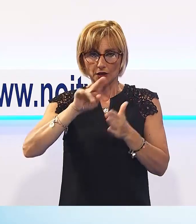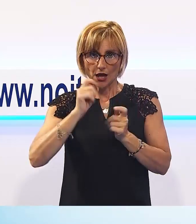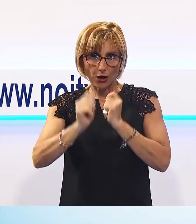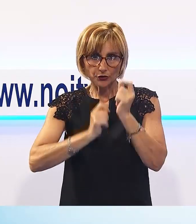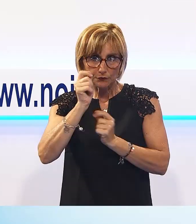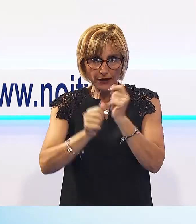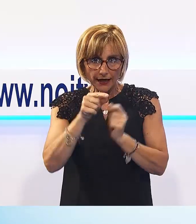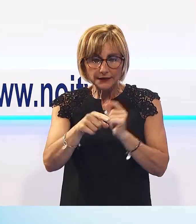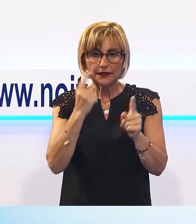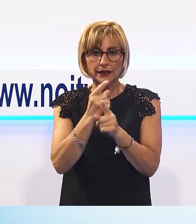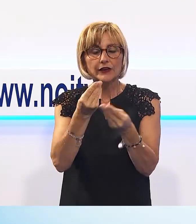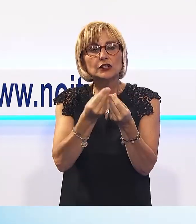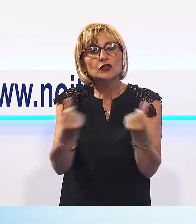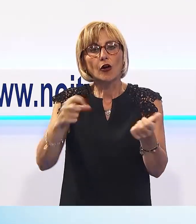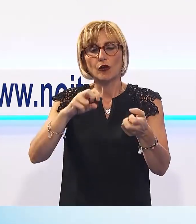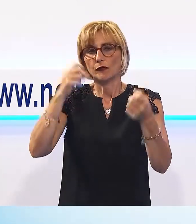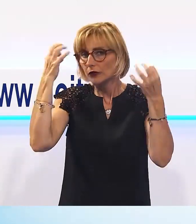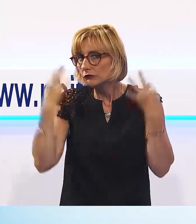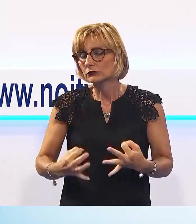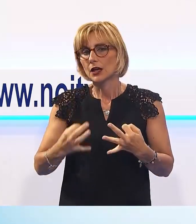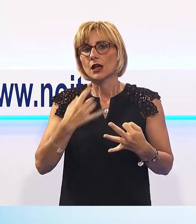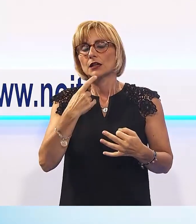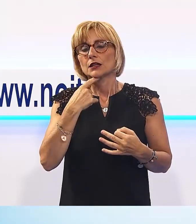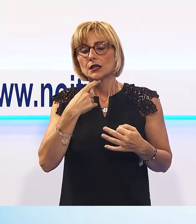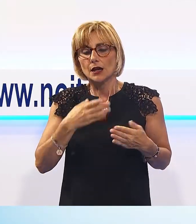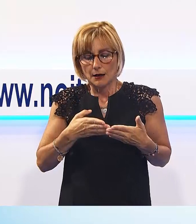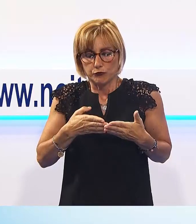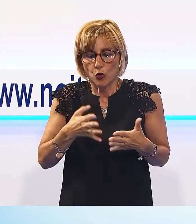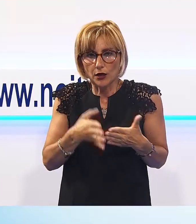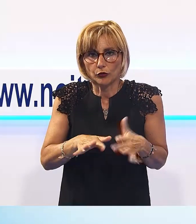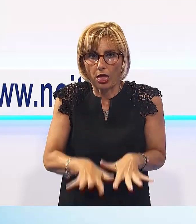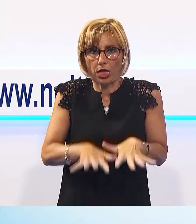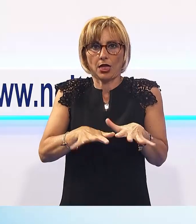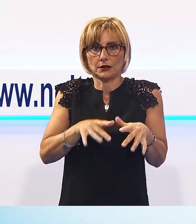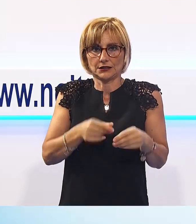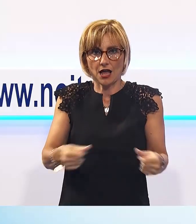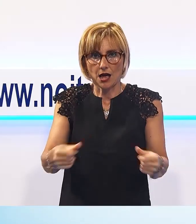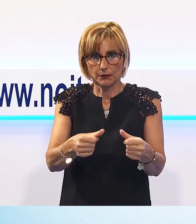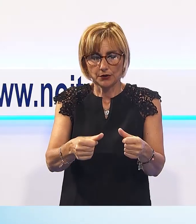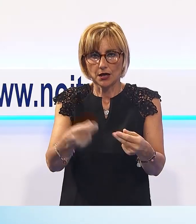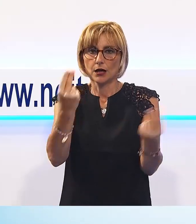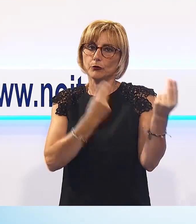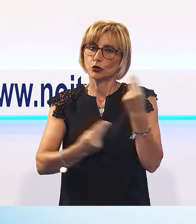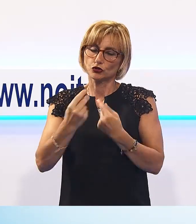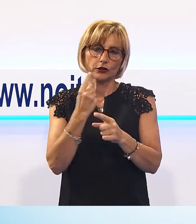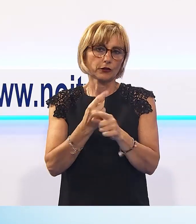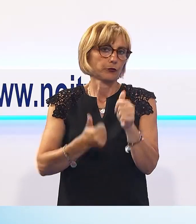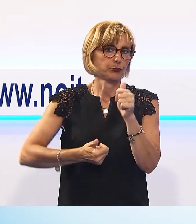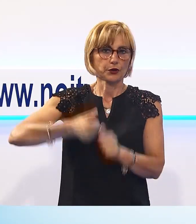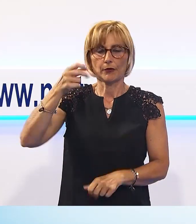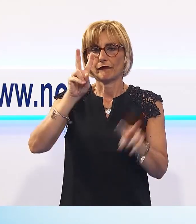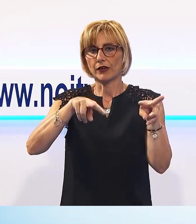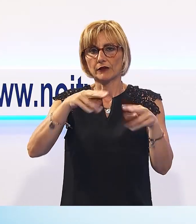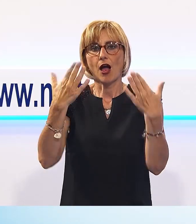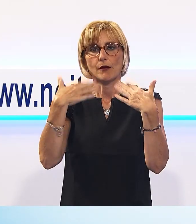dovrà risolvere definitivamente il problema dell'insabbiamento all'imboccatura. Il progetto è al momento a verifica ambientale e nel 2020,